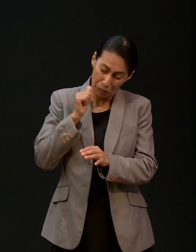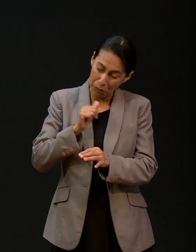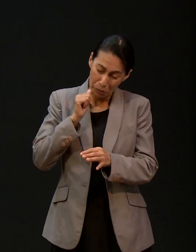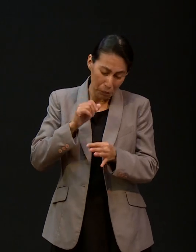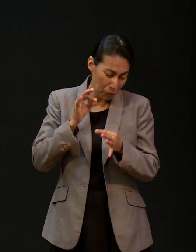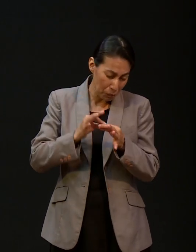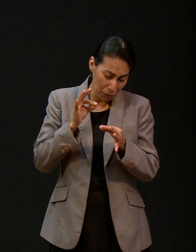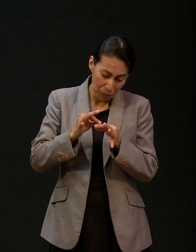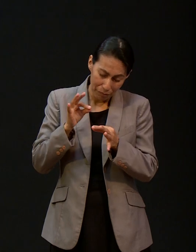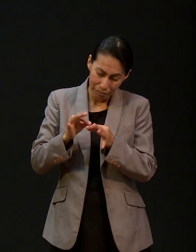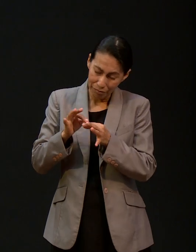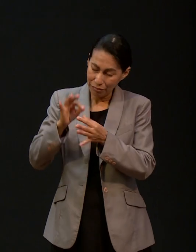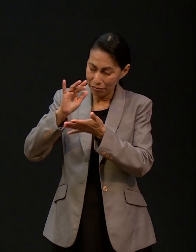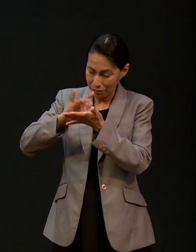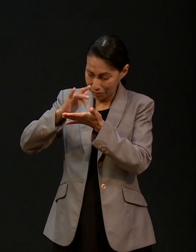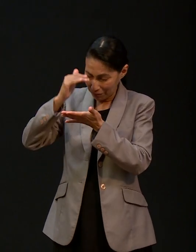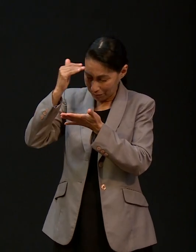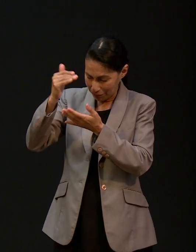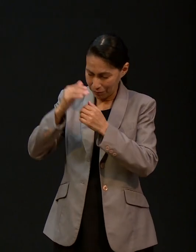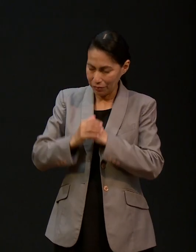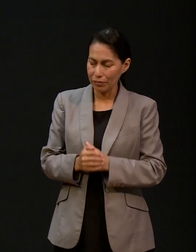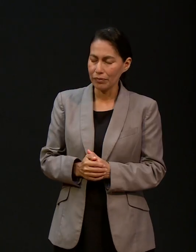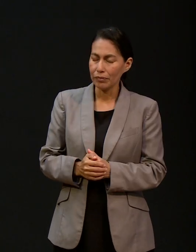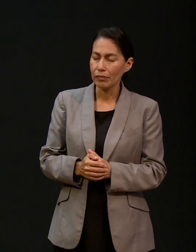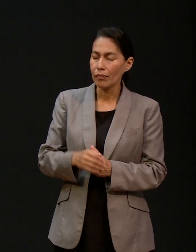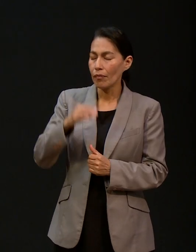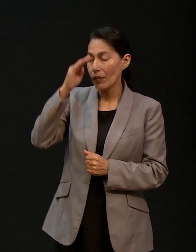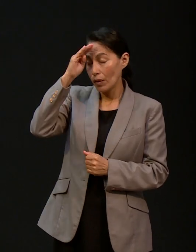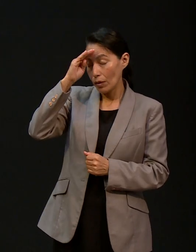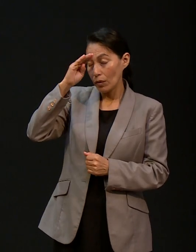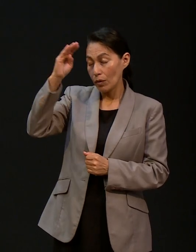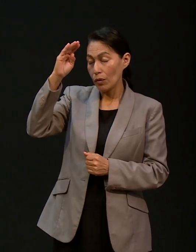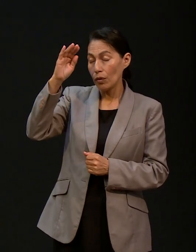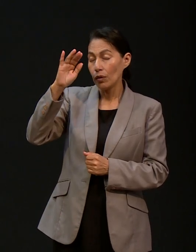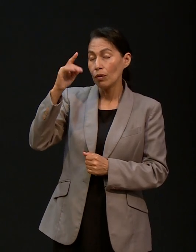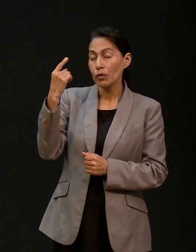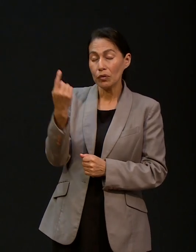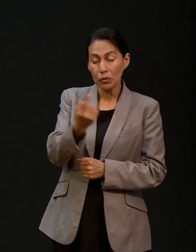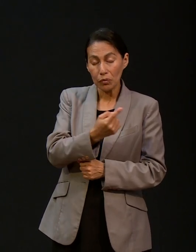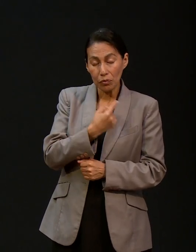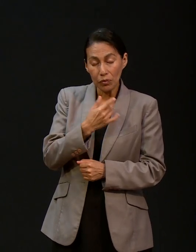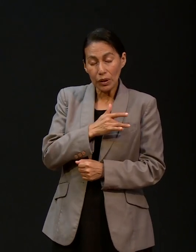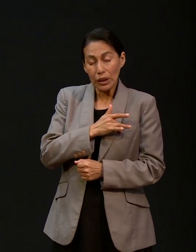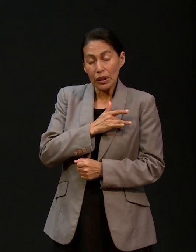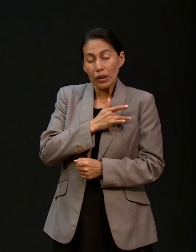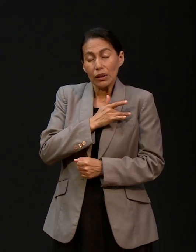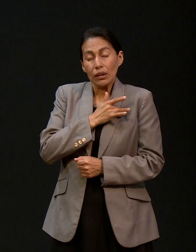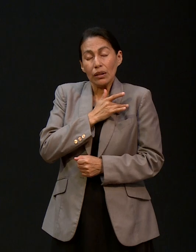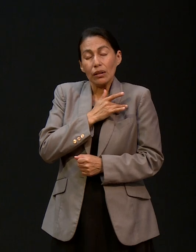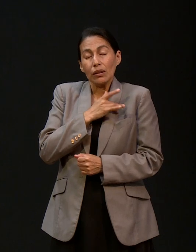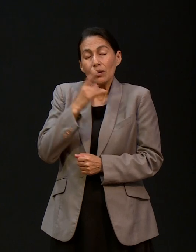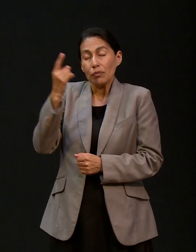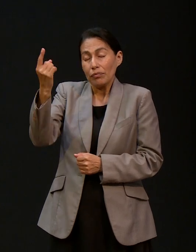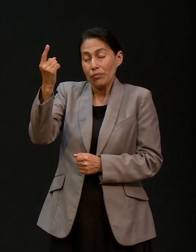momento gracias Señor porque hemos podido sentir tu compañía a nuestro lado en el